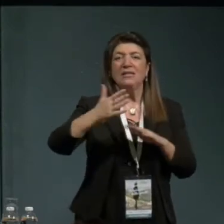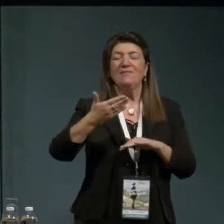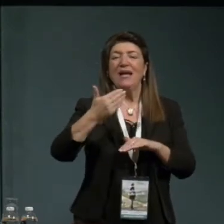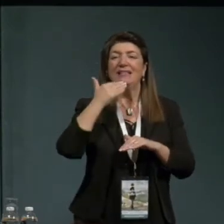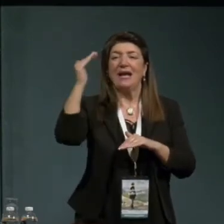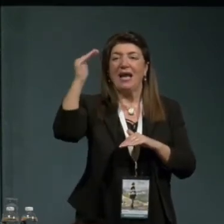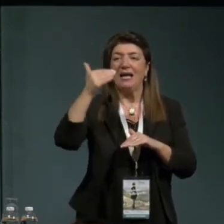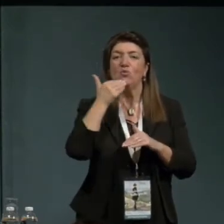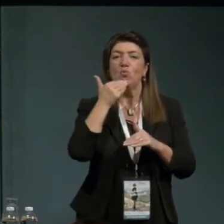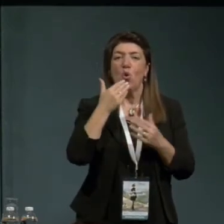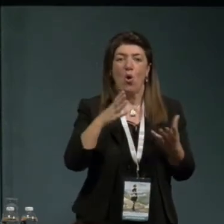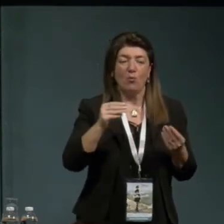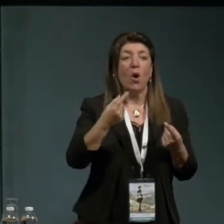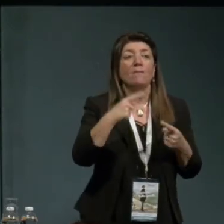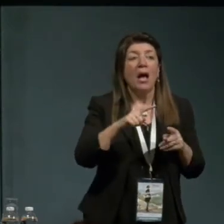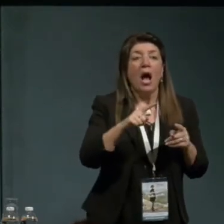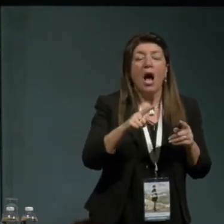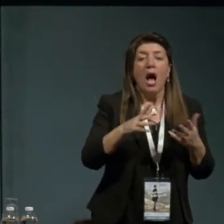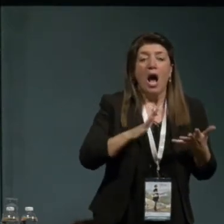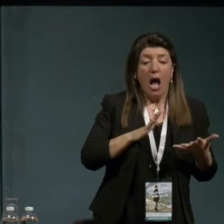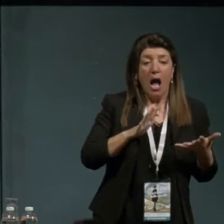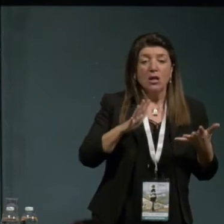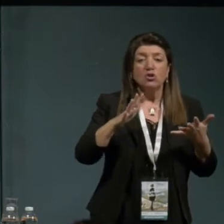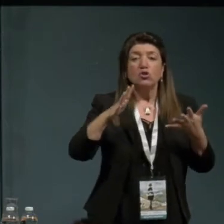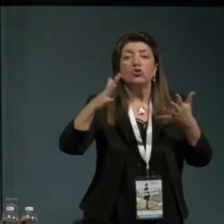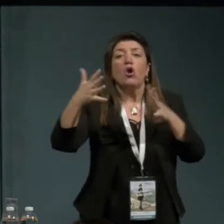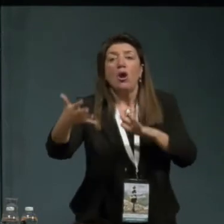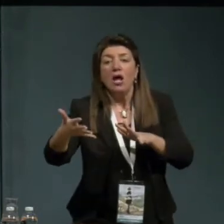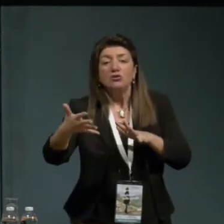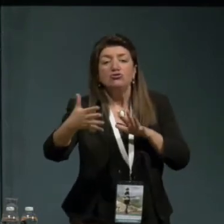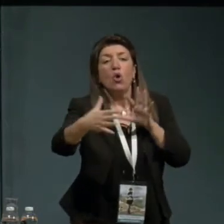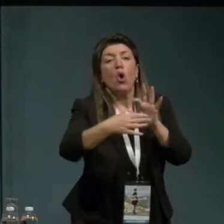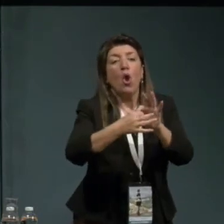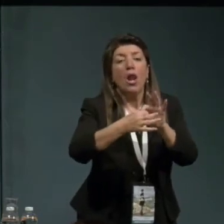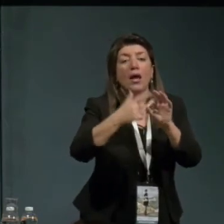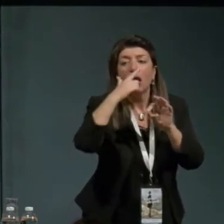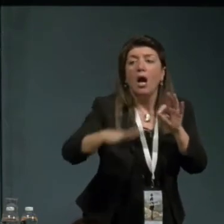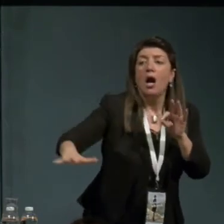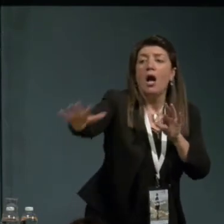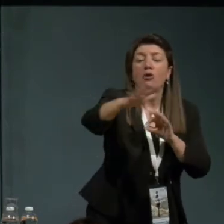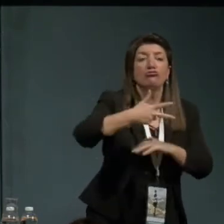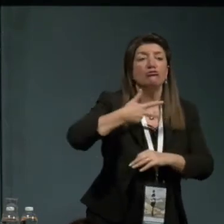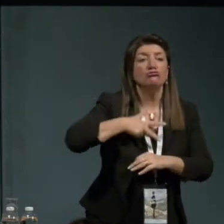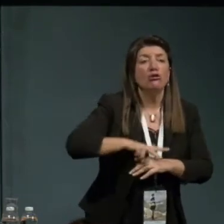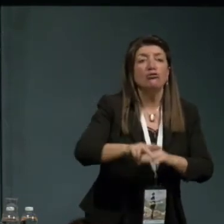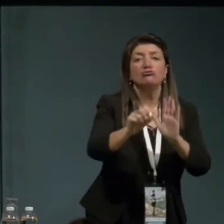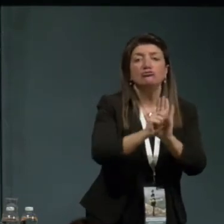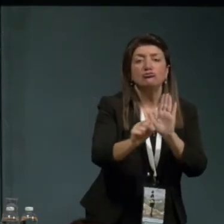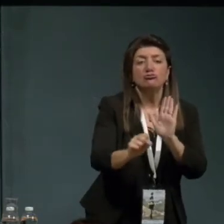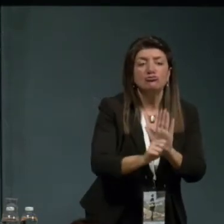'adolescente è diventato anche un fatto sociologico e storico nel senso che a questo momento